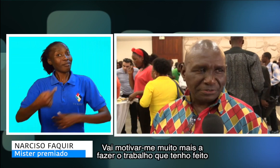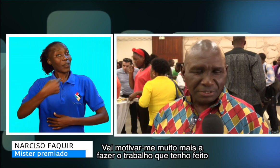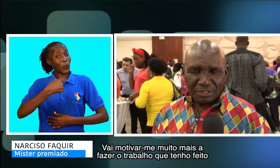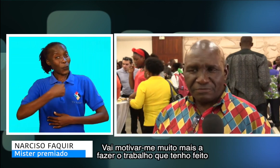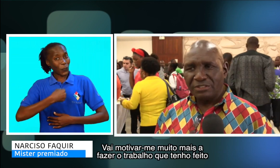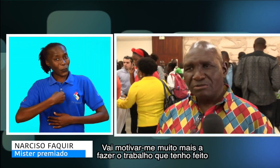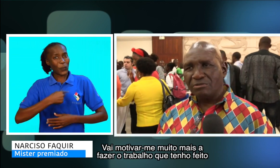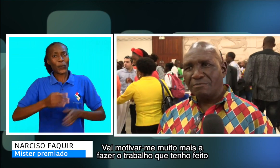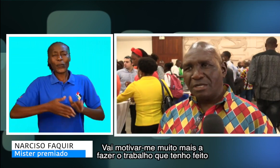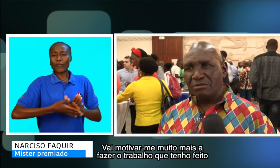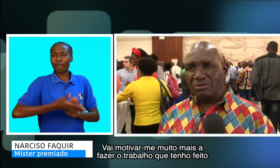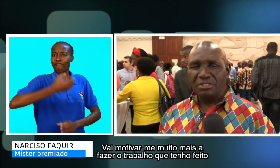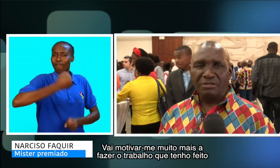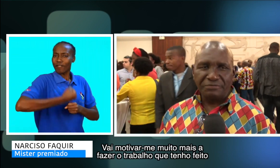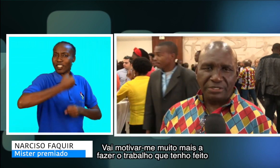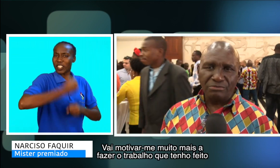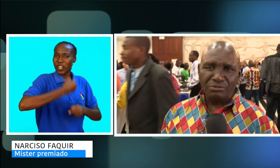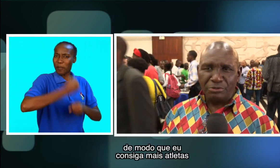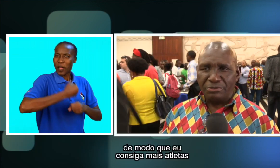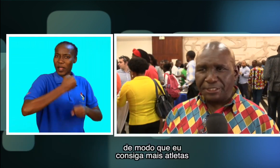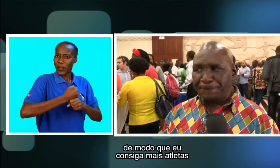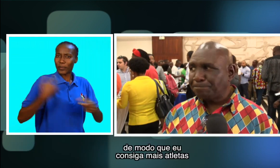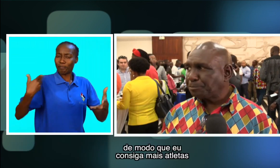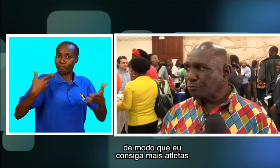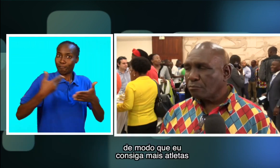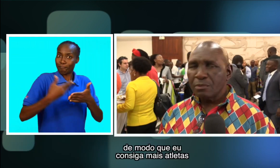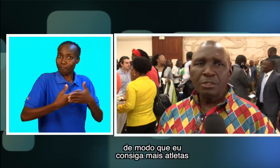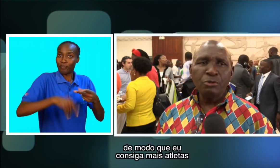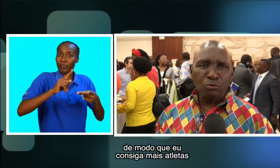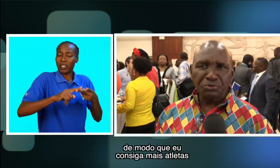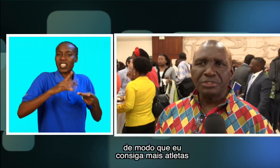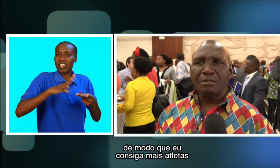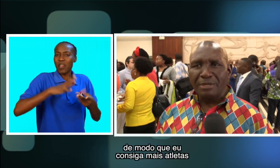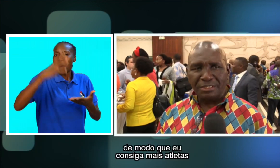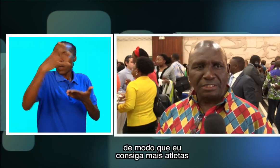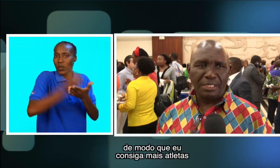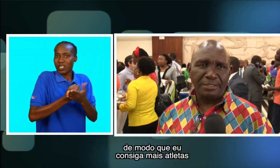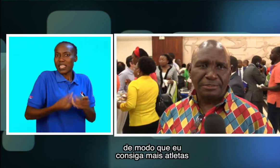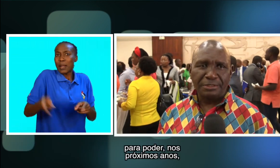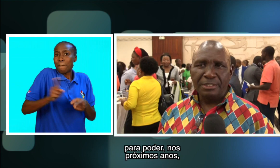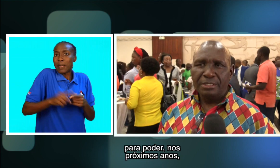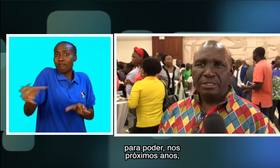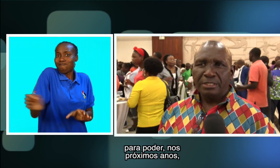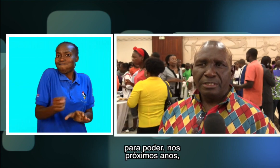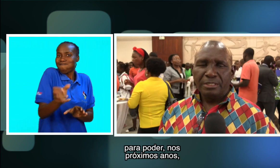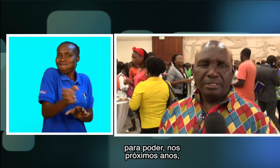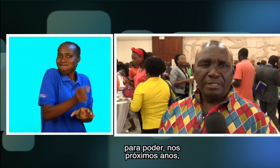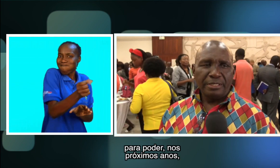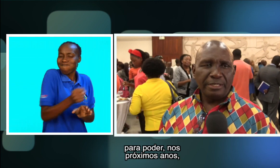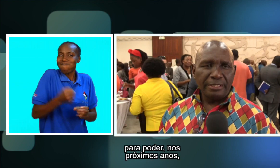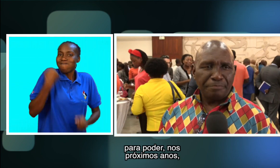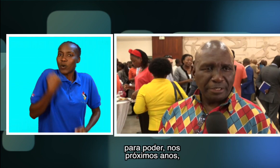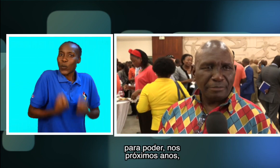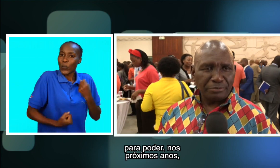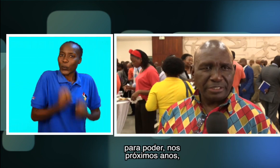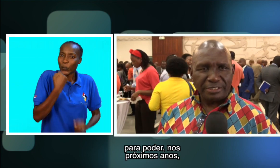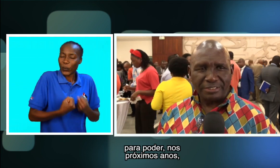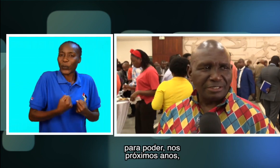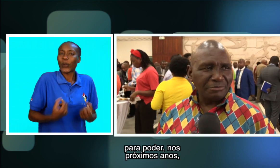a fazer o trabalho que eu tenho feito, do modo em que eu consiga mais atletas para poder exatamente,